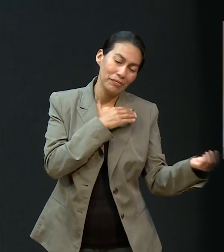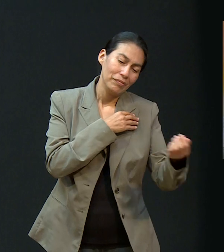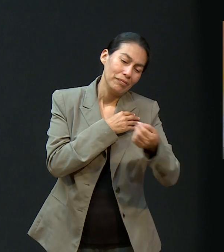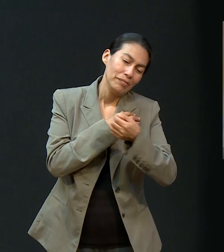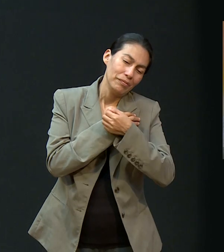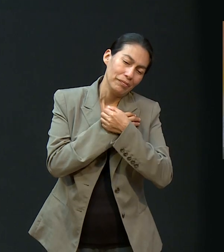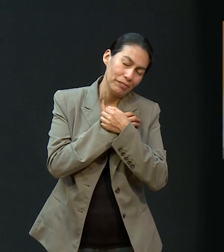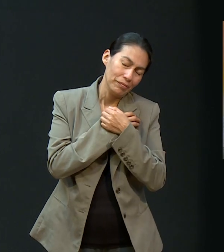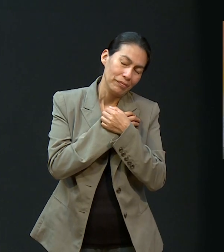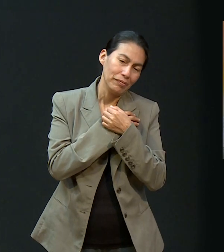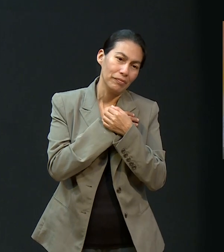abrazó.